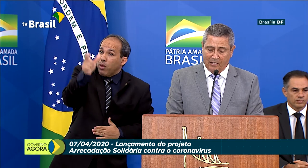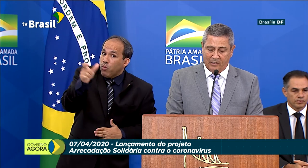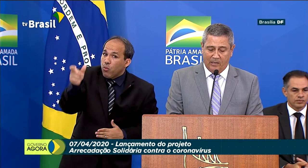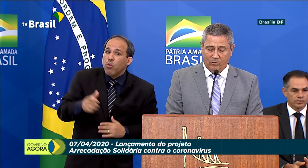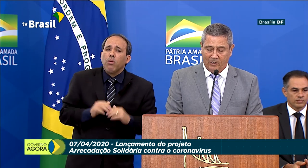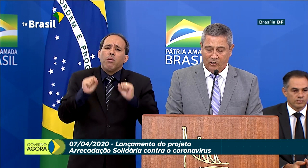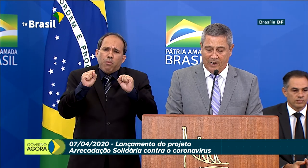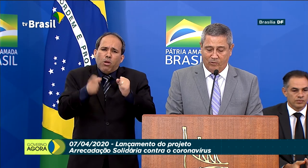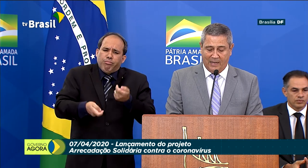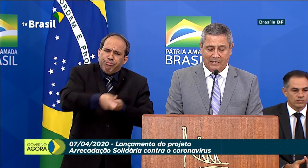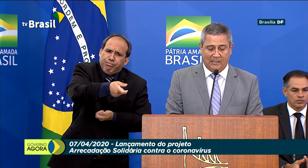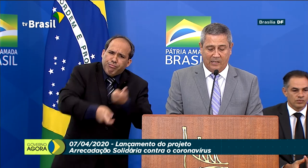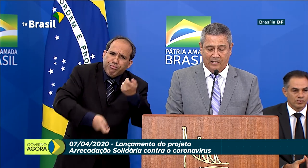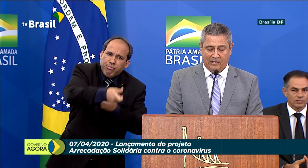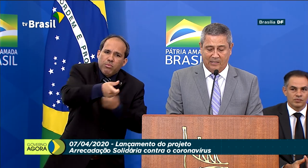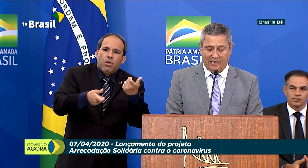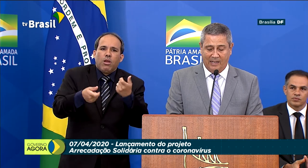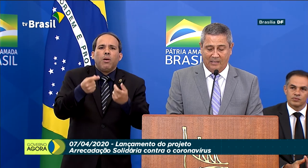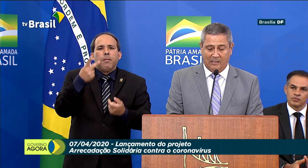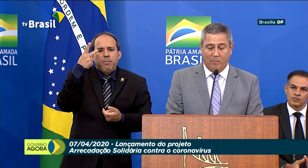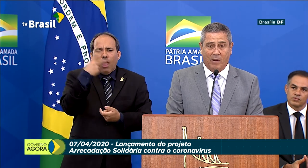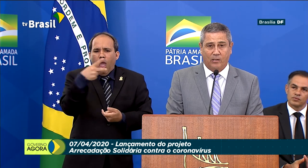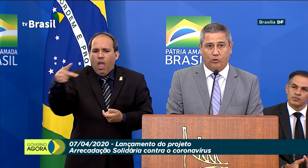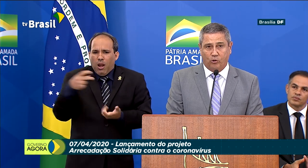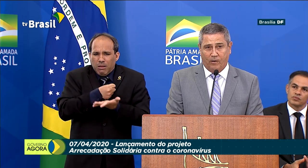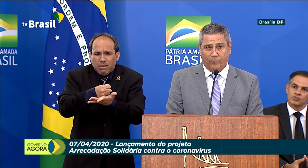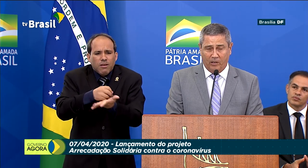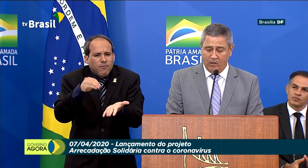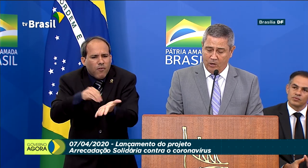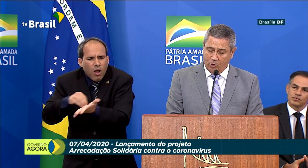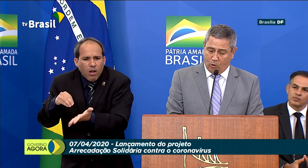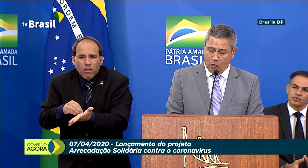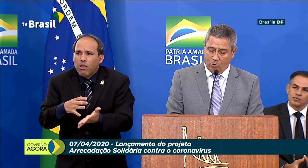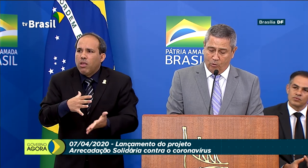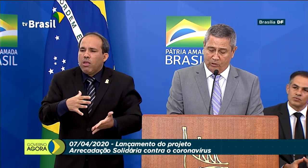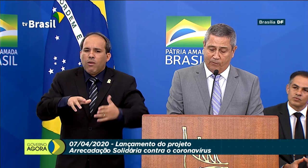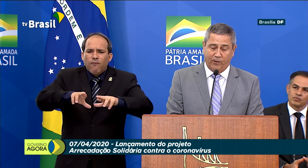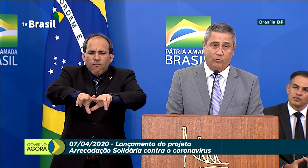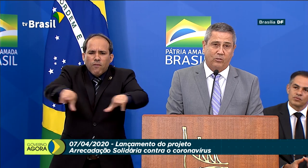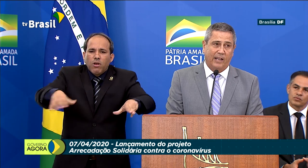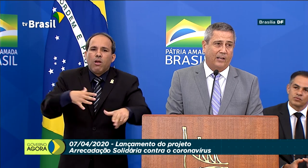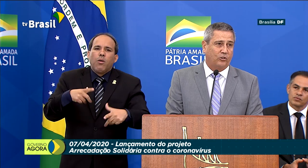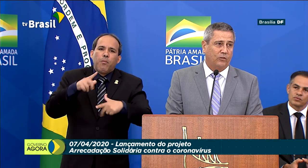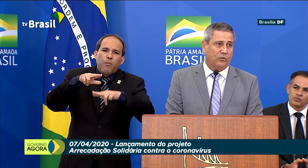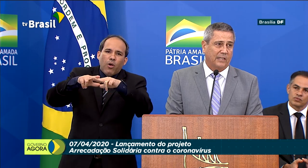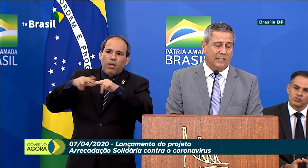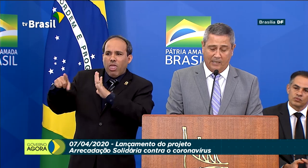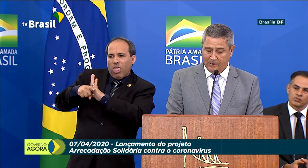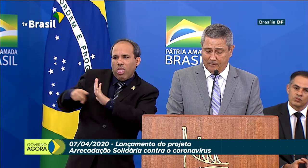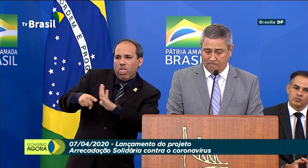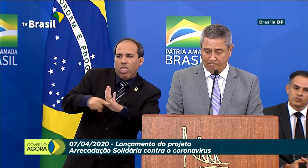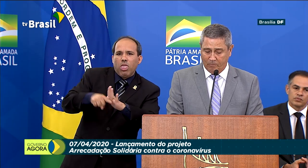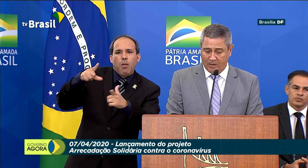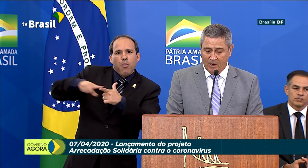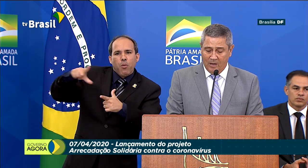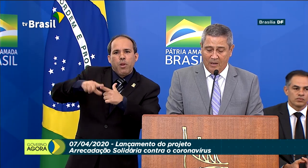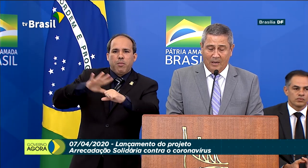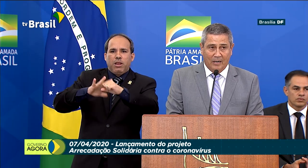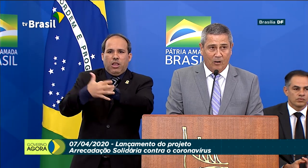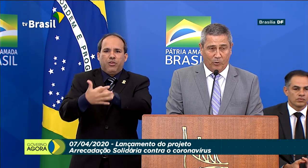que serão destinadas à assistência daqueles que mais sofrem com os efeitos negativos dessa crise.